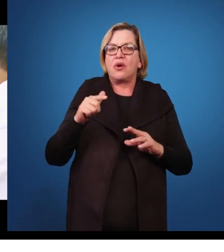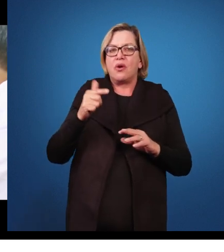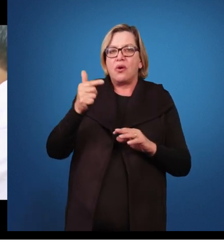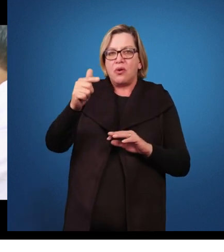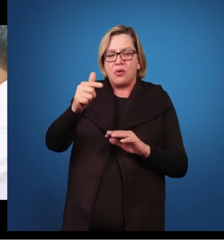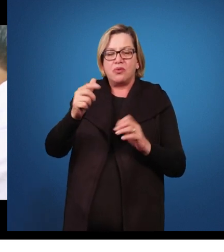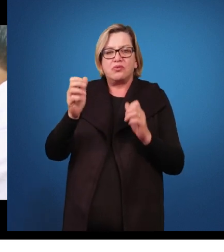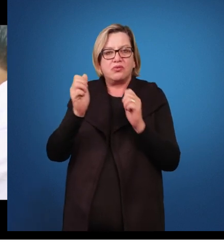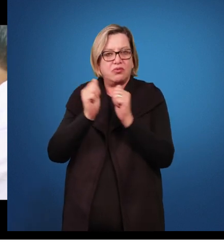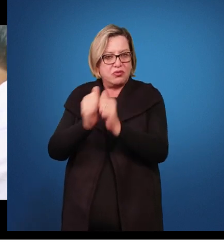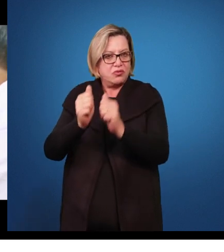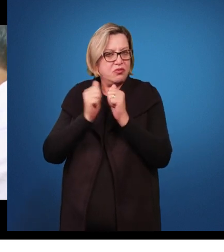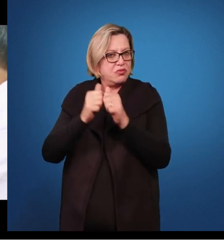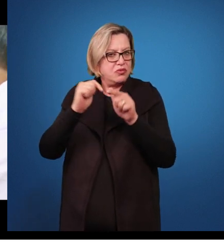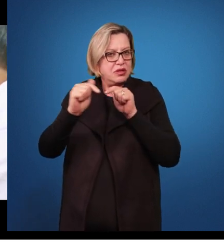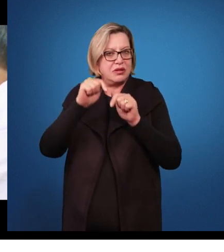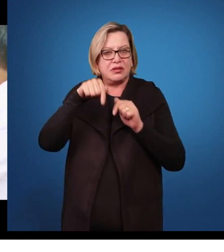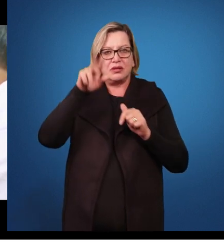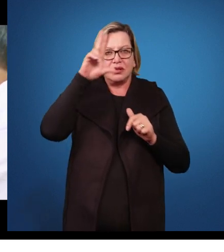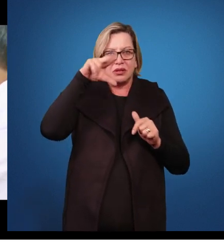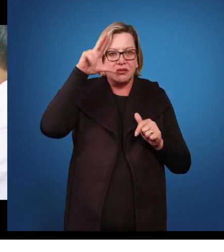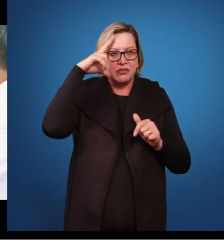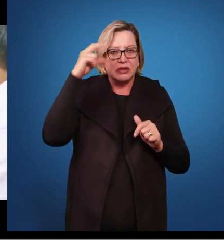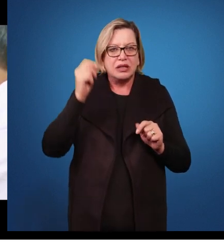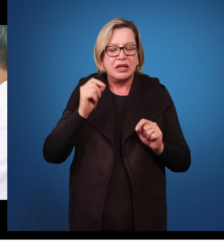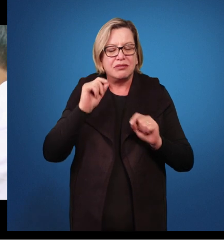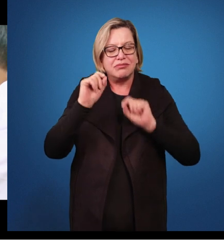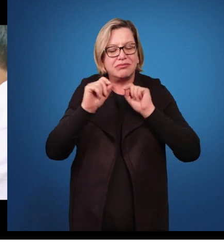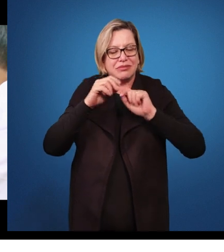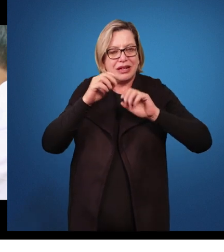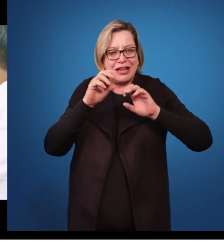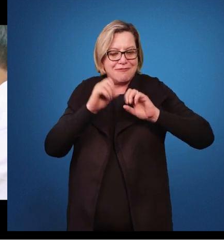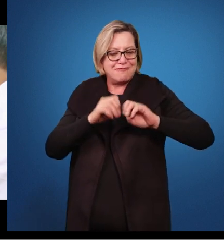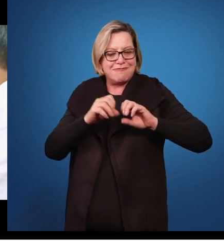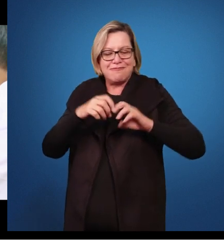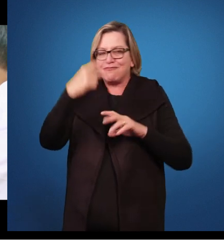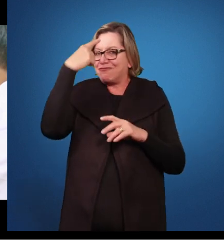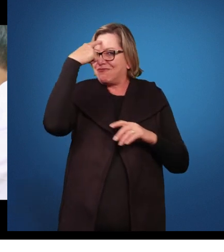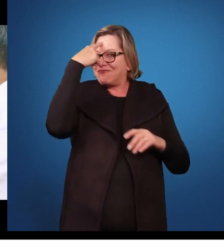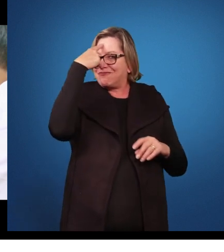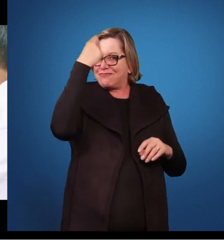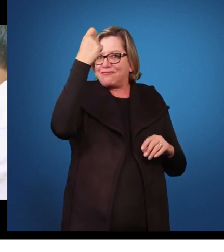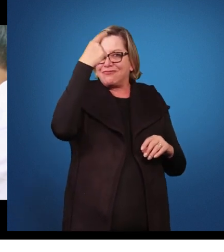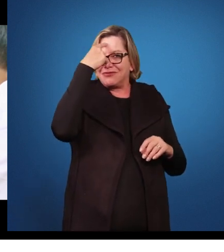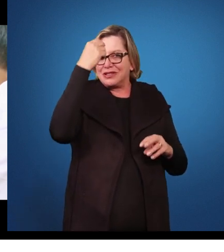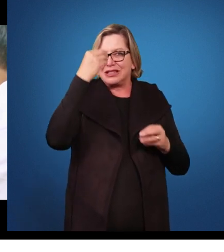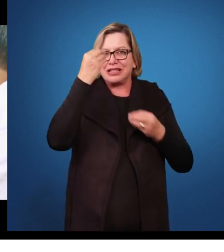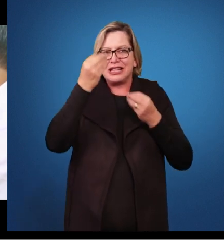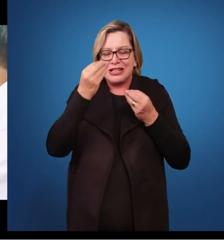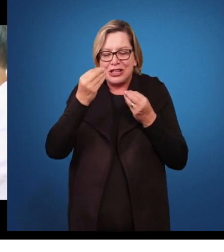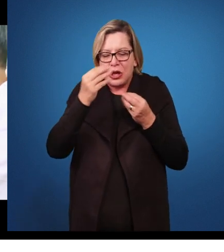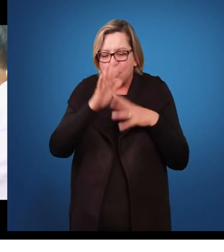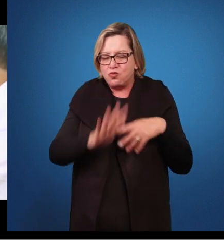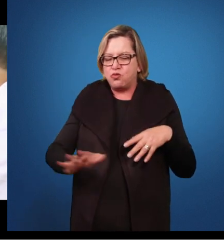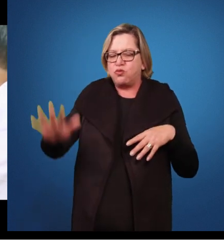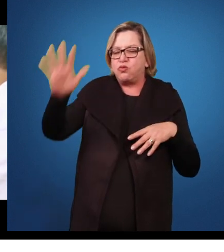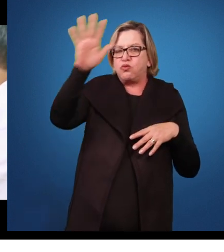universidade, ou até docentes, para trabalhar nessa ideia de mais totalidade do sujeito.